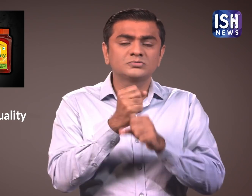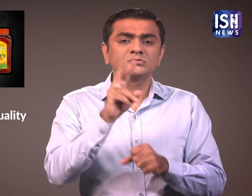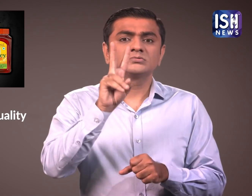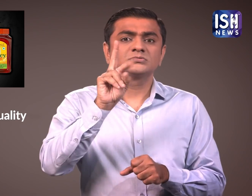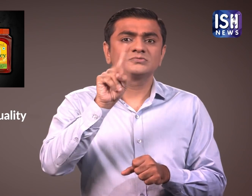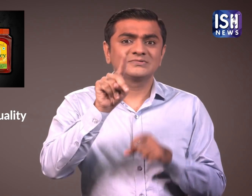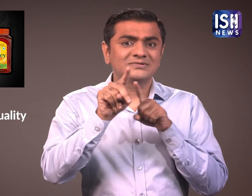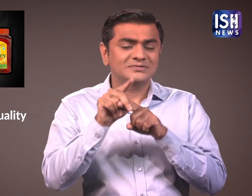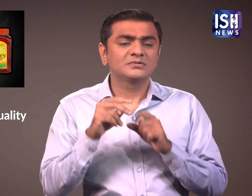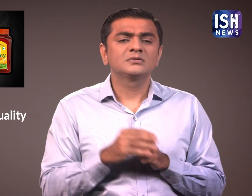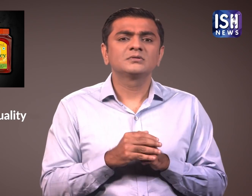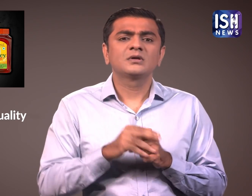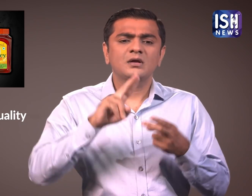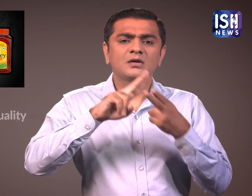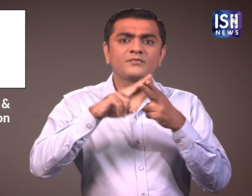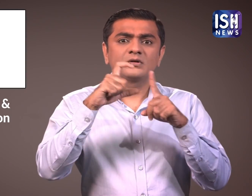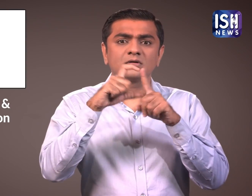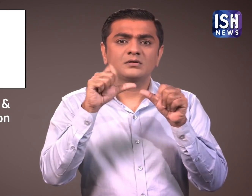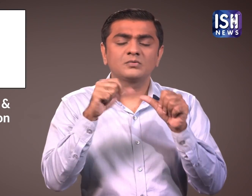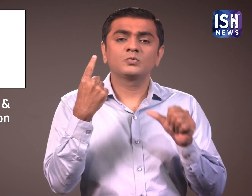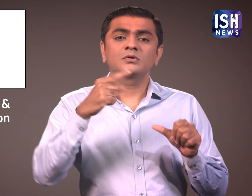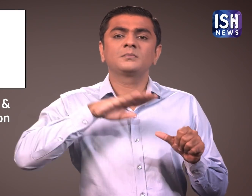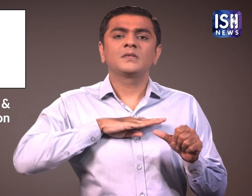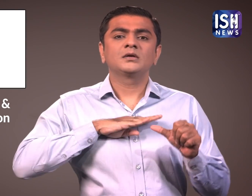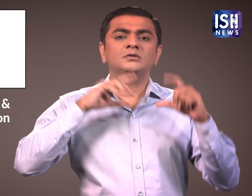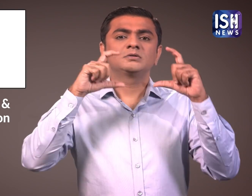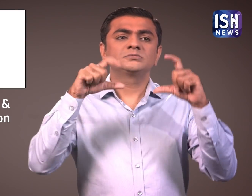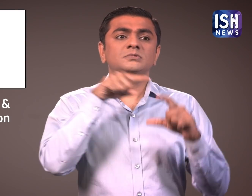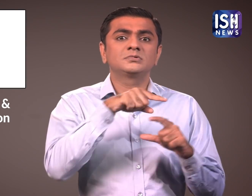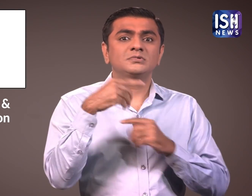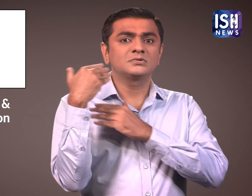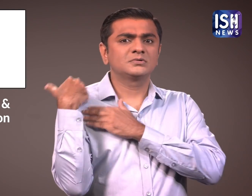9 अगस्त को महराष्ट्र खाद्य एवन और शदी प्रशासन ने